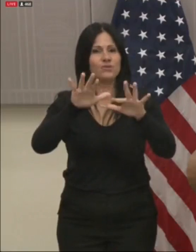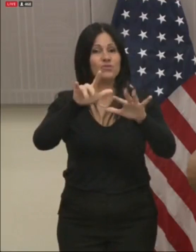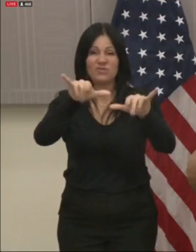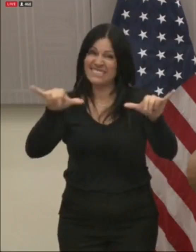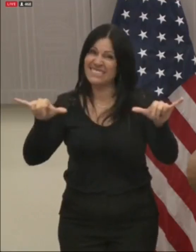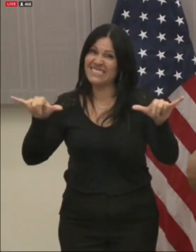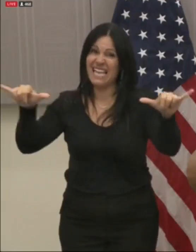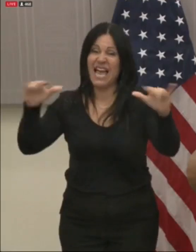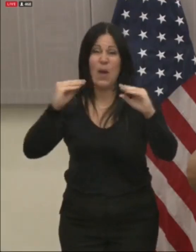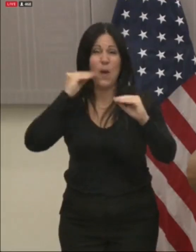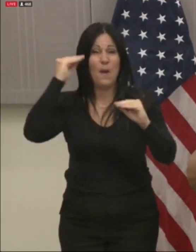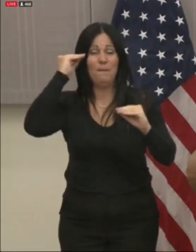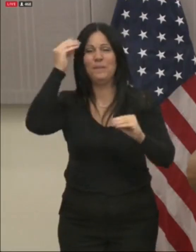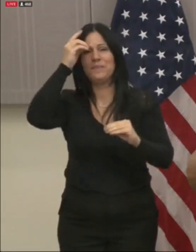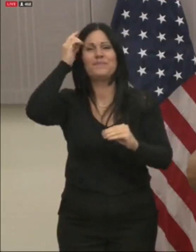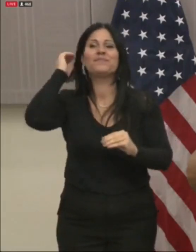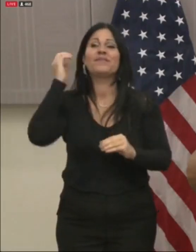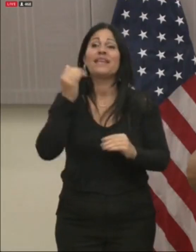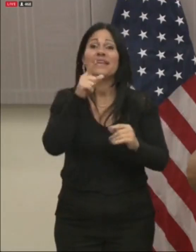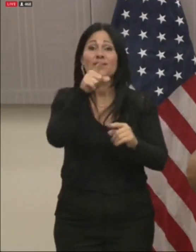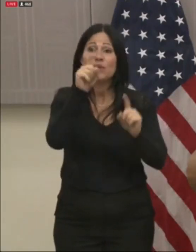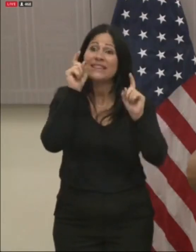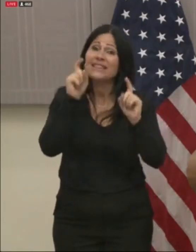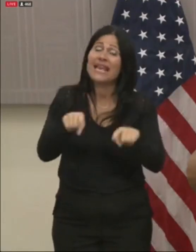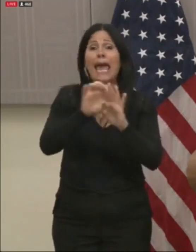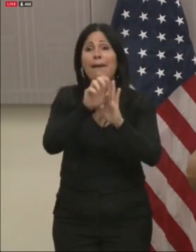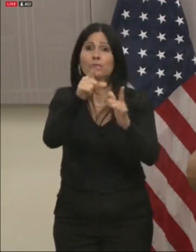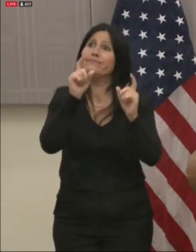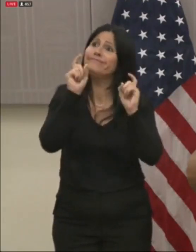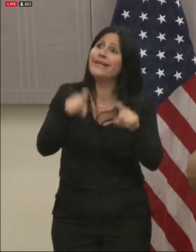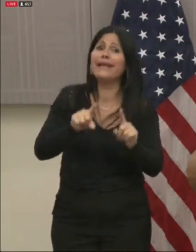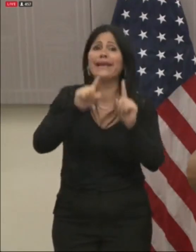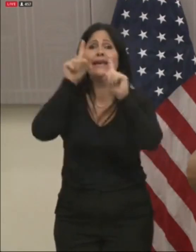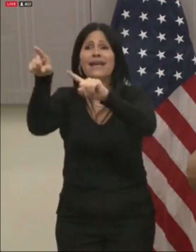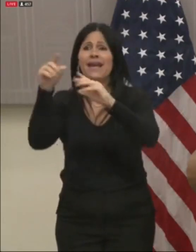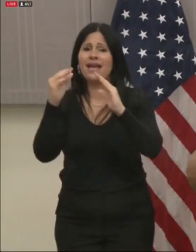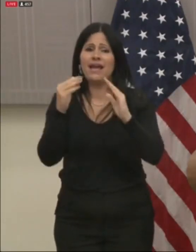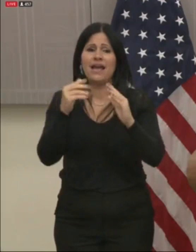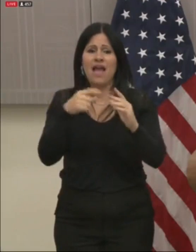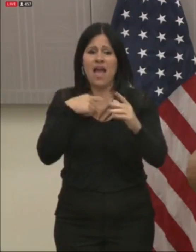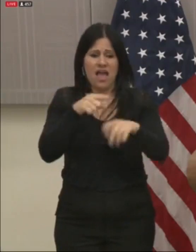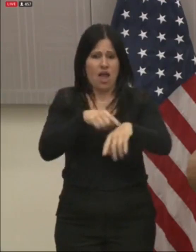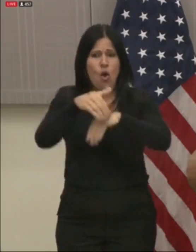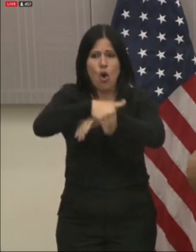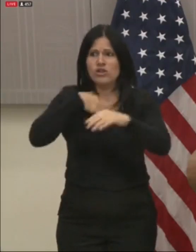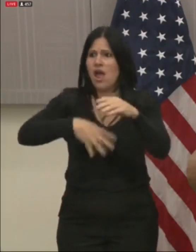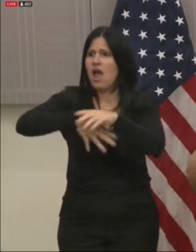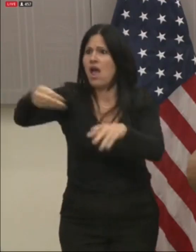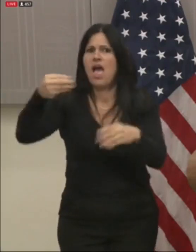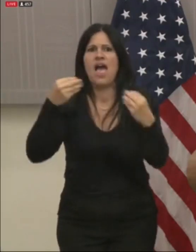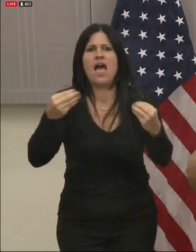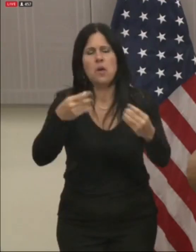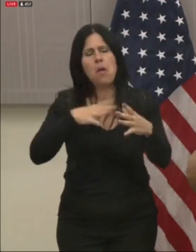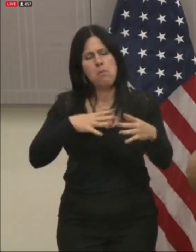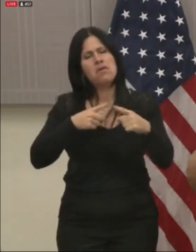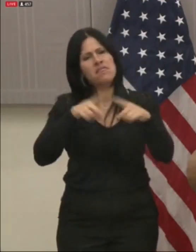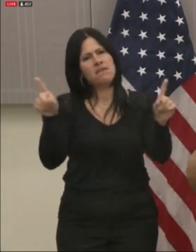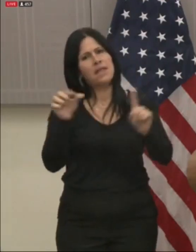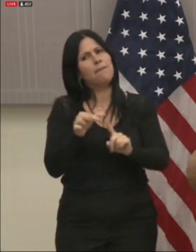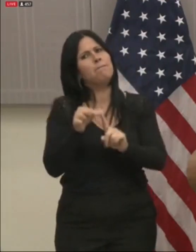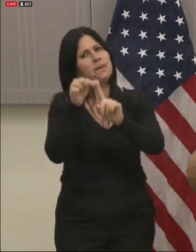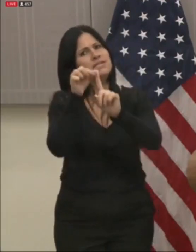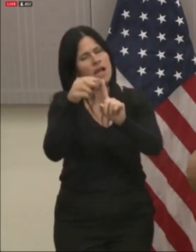autorizadas por razones de trabajo y o en casos de emergencia, según dispuesto en la orden ejecutiva.